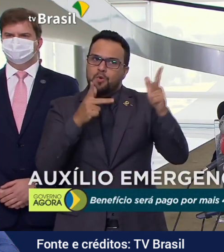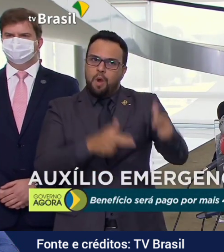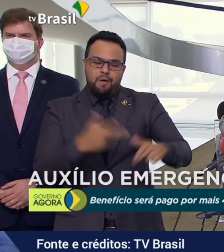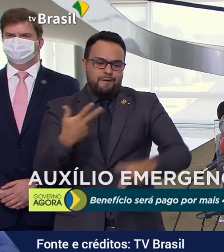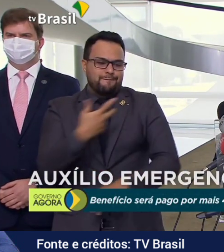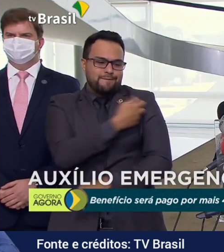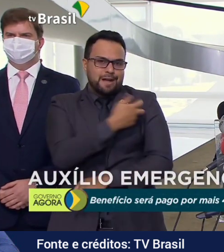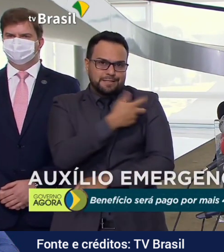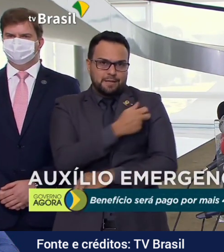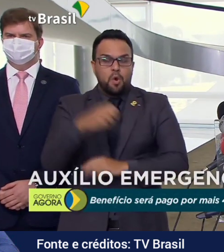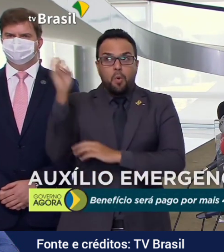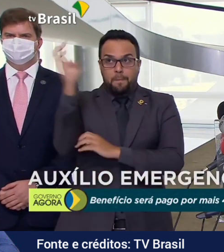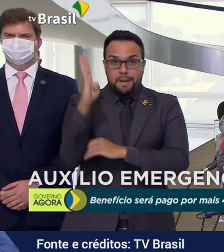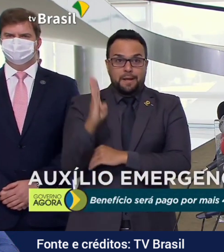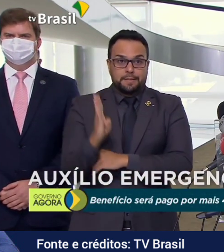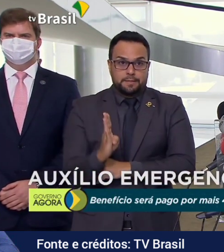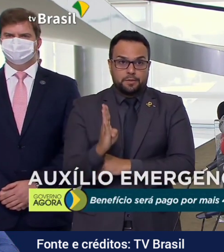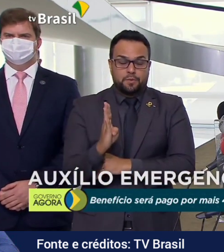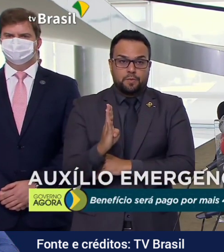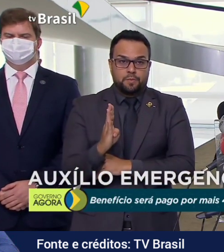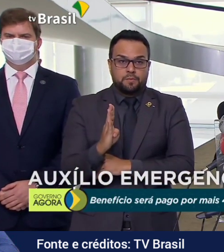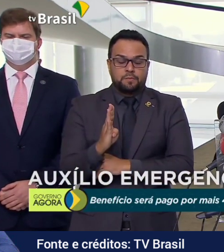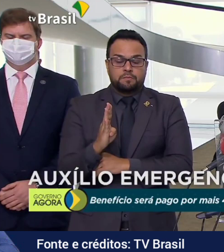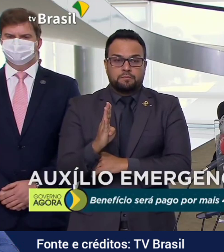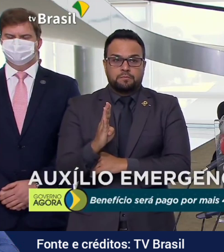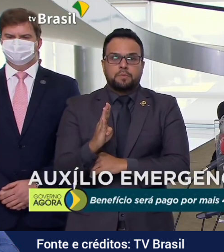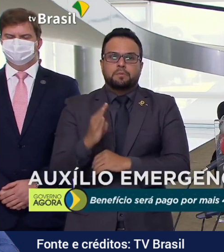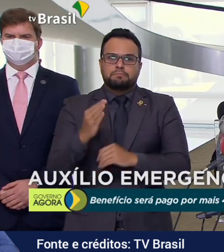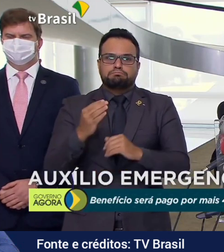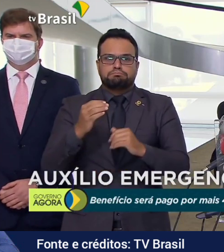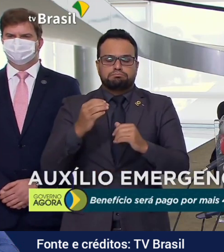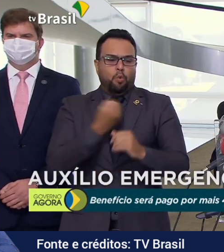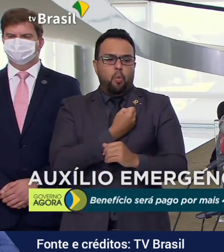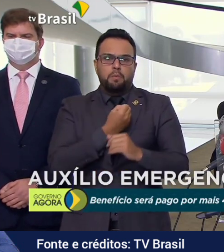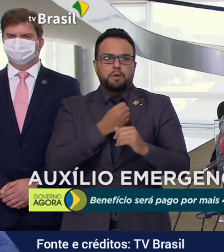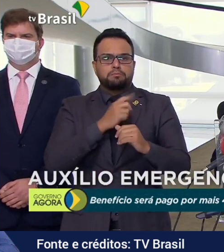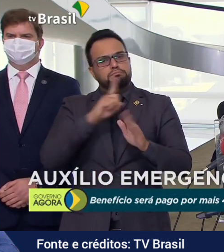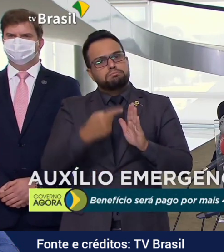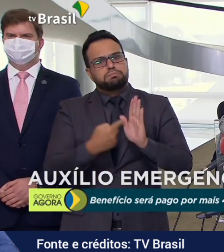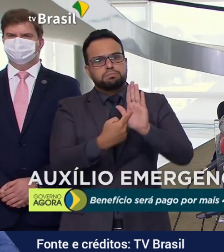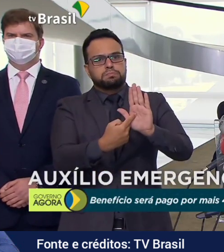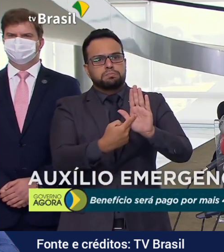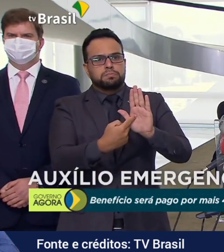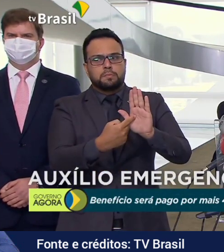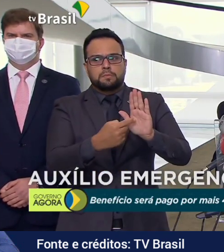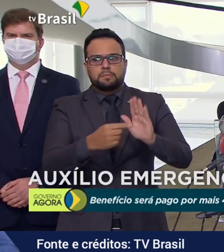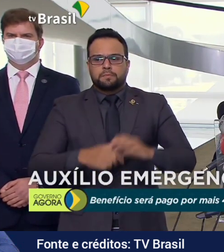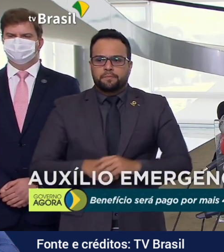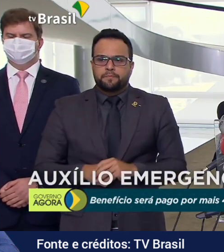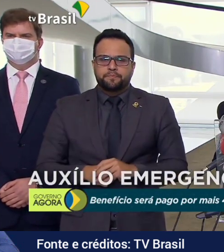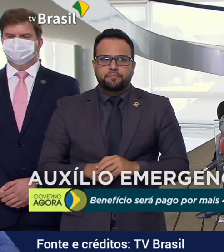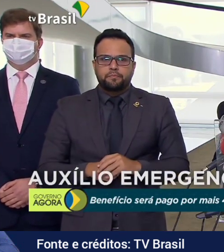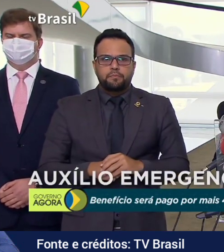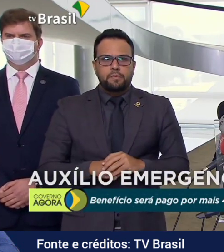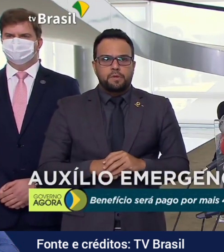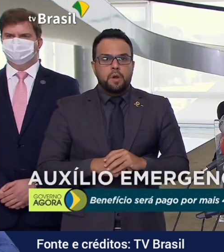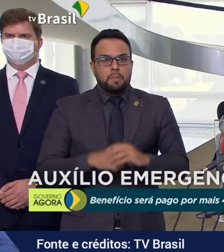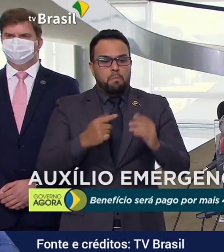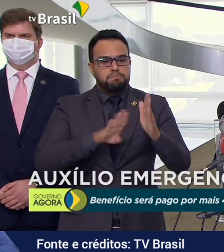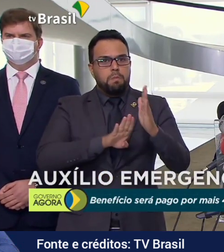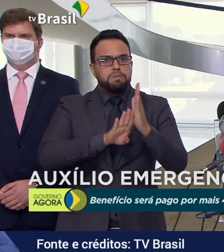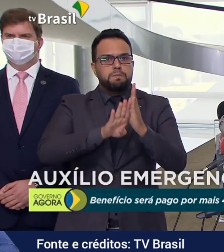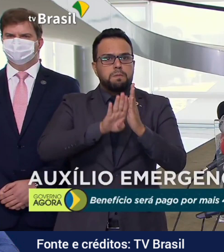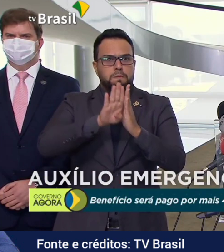Brasil, em números absolutos e em números relativos também, está em uma posição bastante privilegiada.